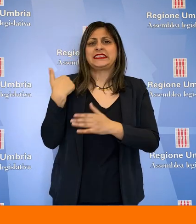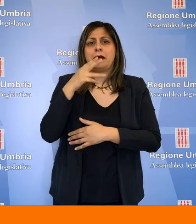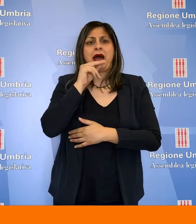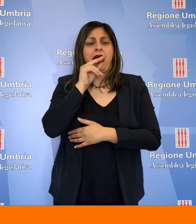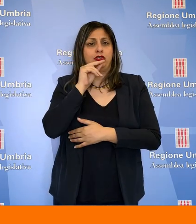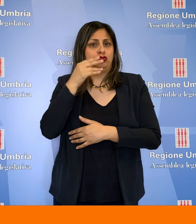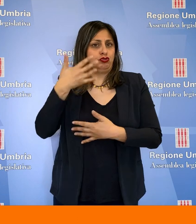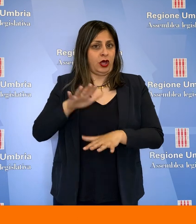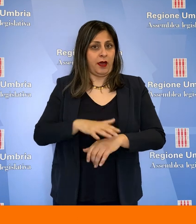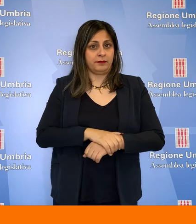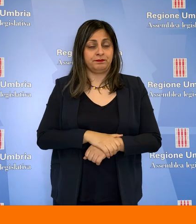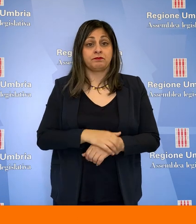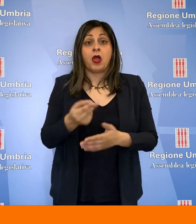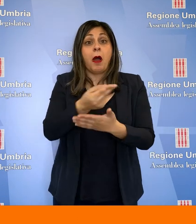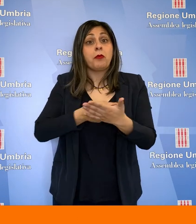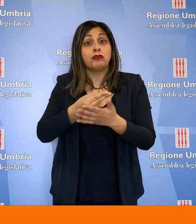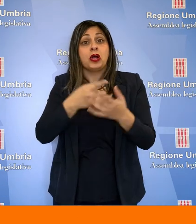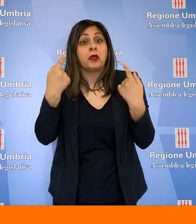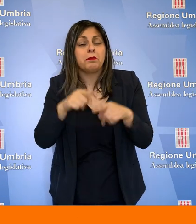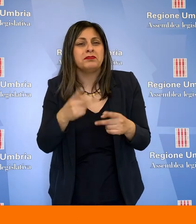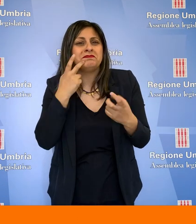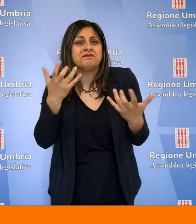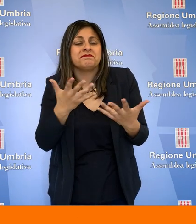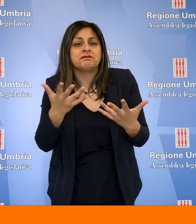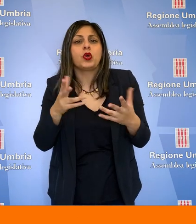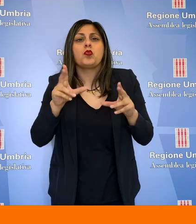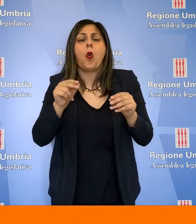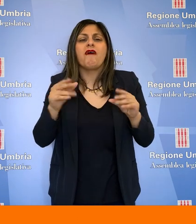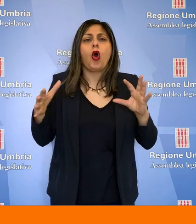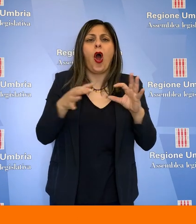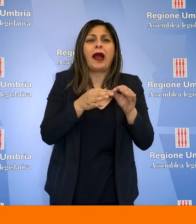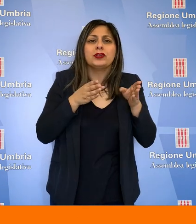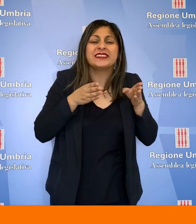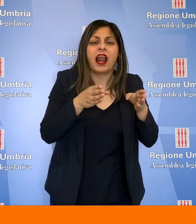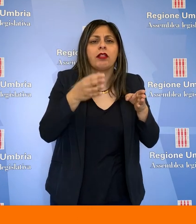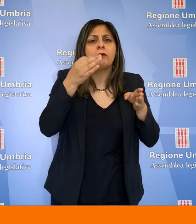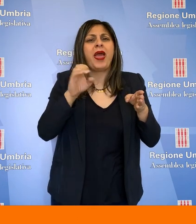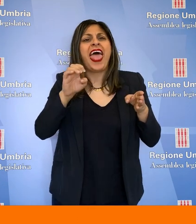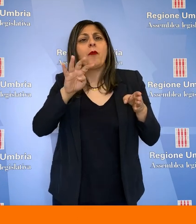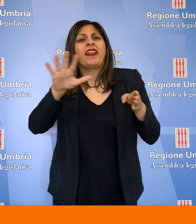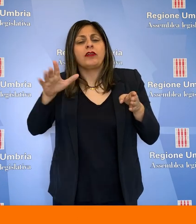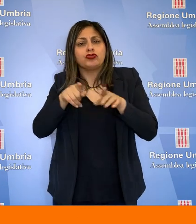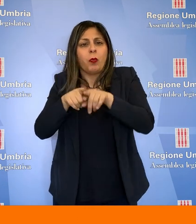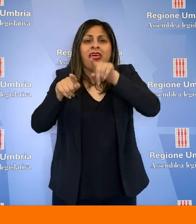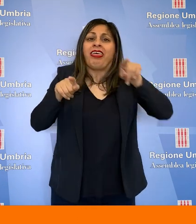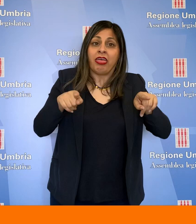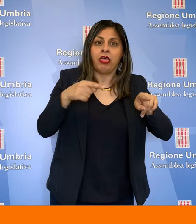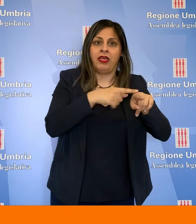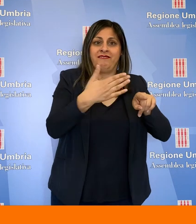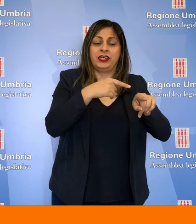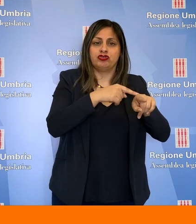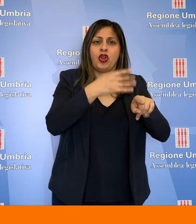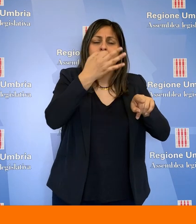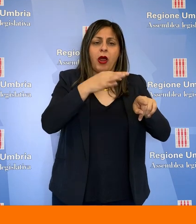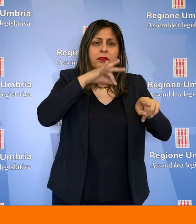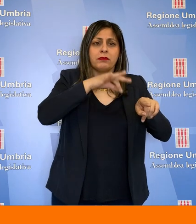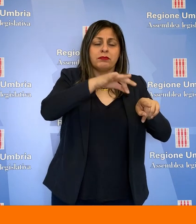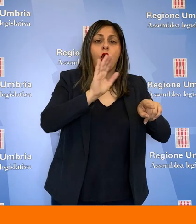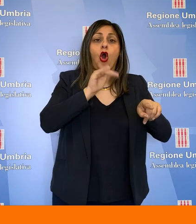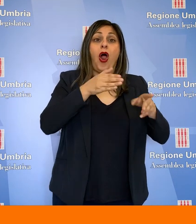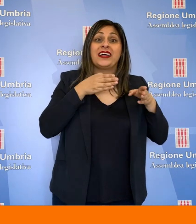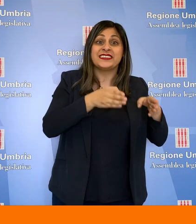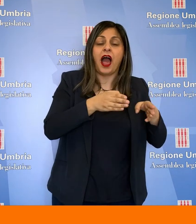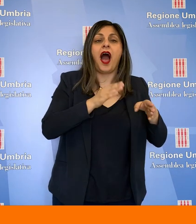ascoltati in commissione lo scorso mese di marzo. Sul progetto, che prevede un nuovo collegamento stradale adiacente all